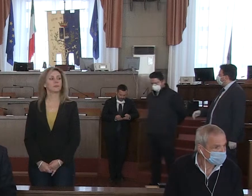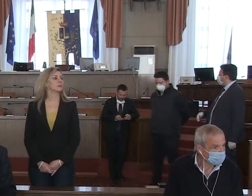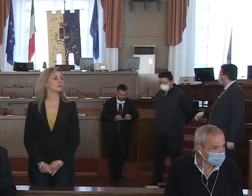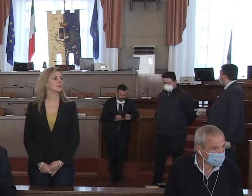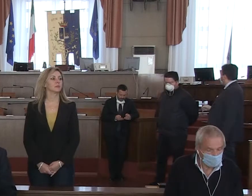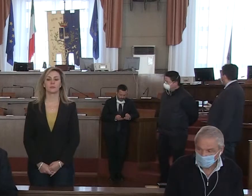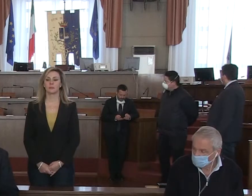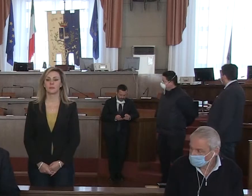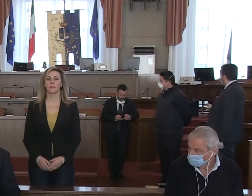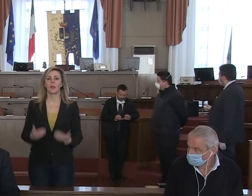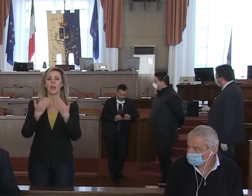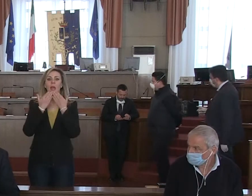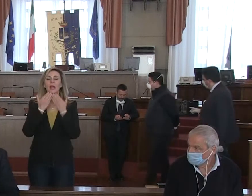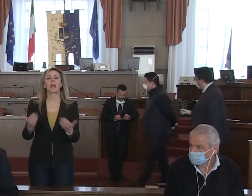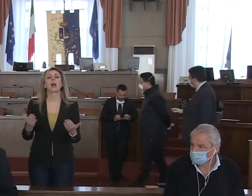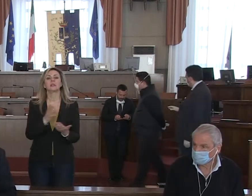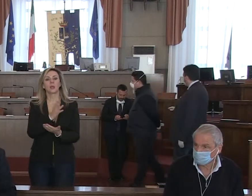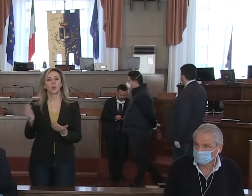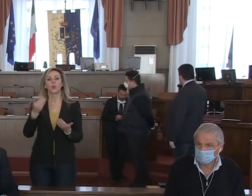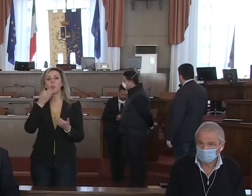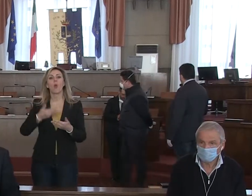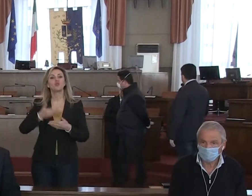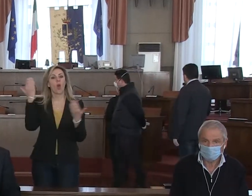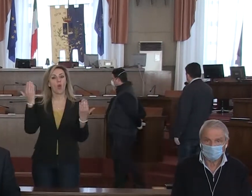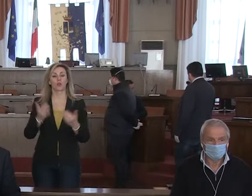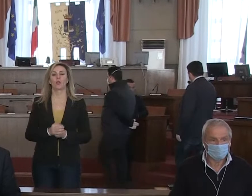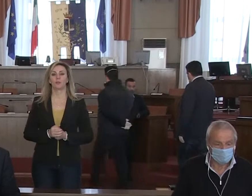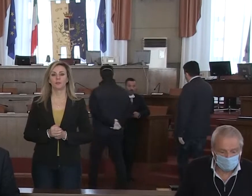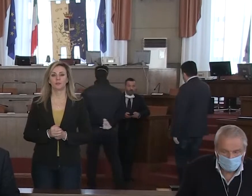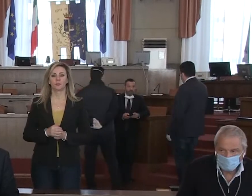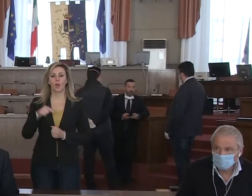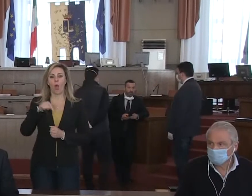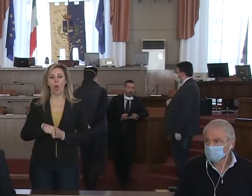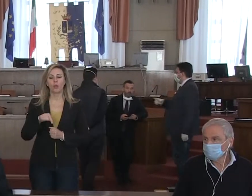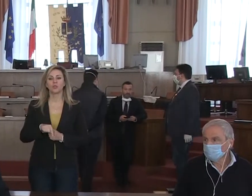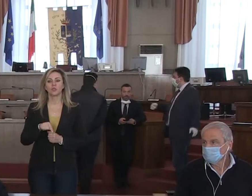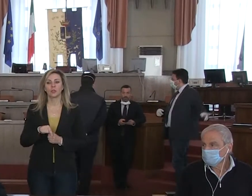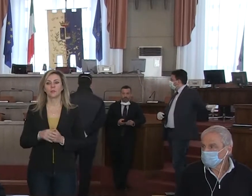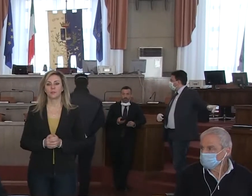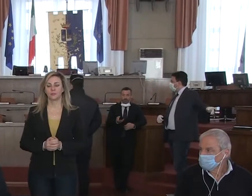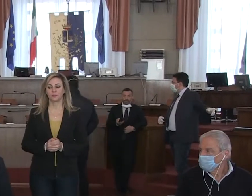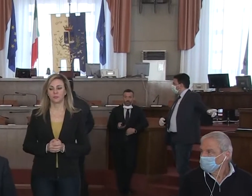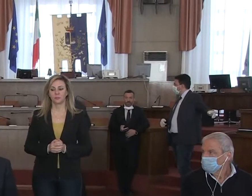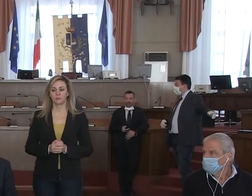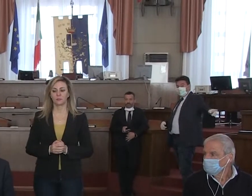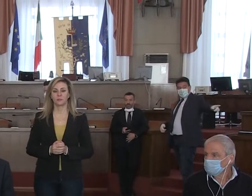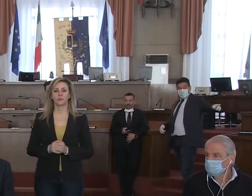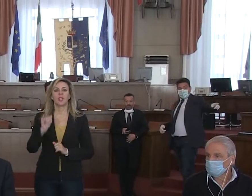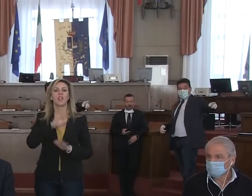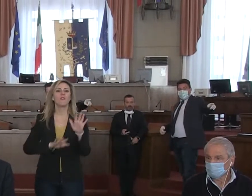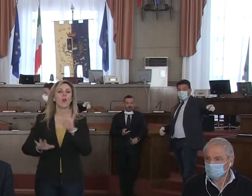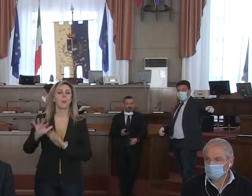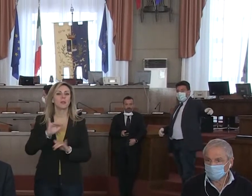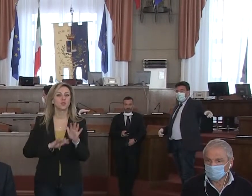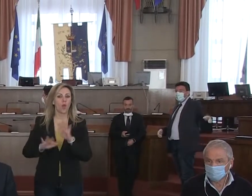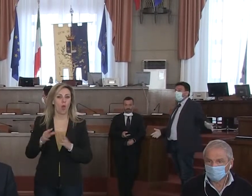Allora grazie a tutti, buongiorno, facciamo oggi questo punto di informazione,